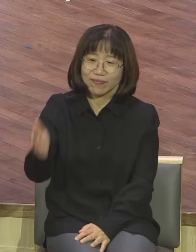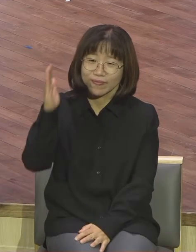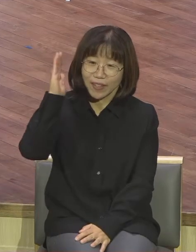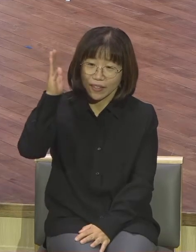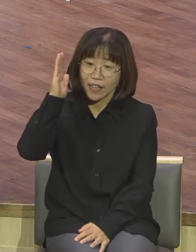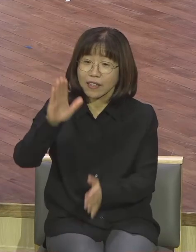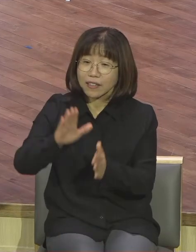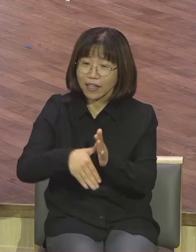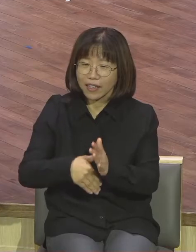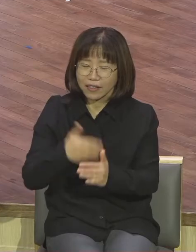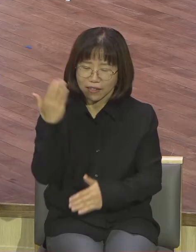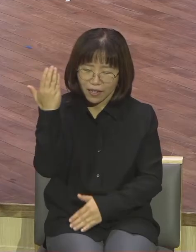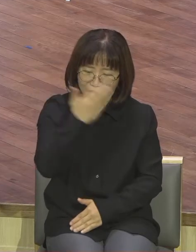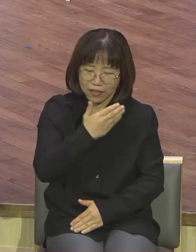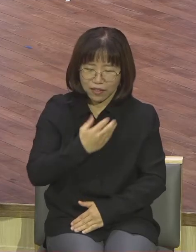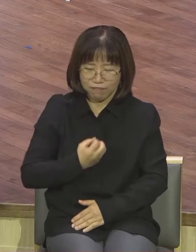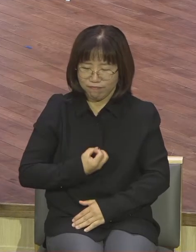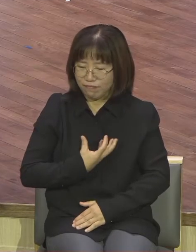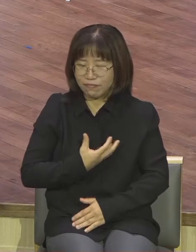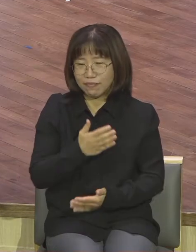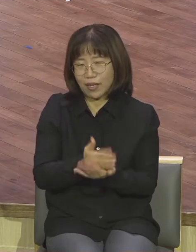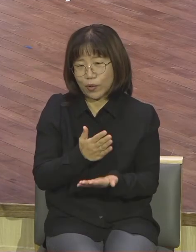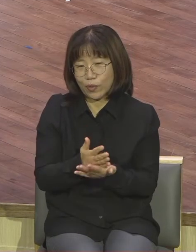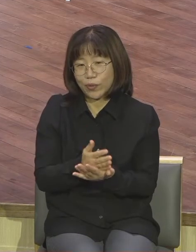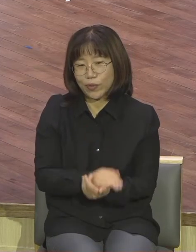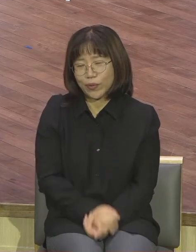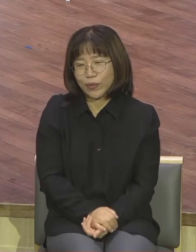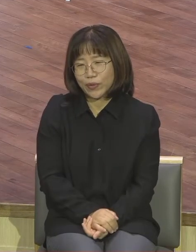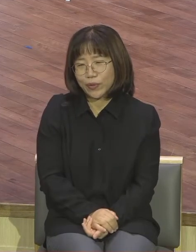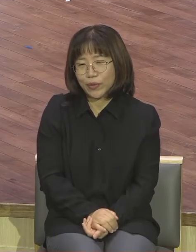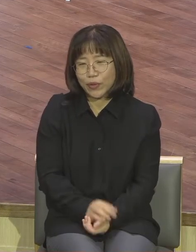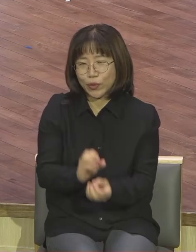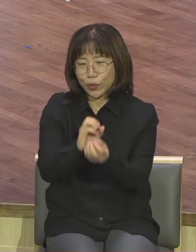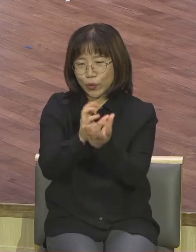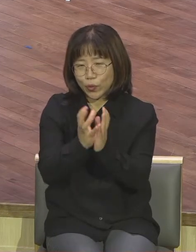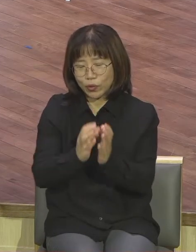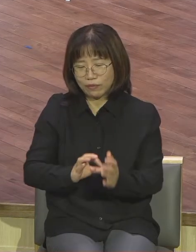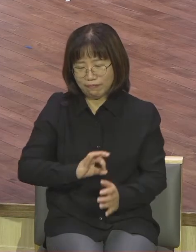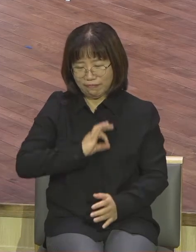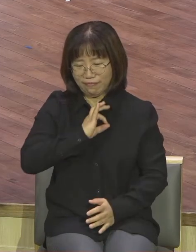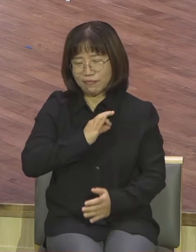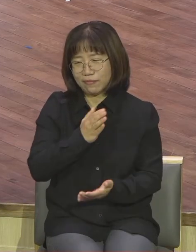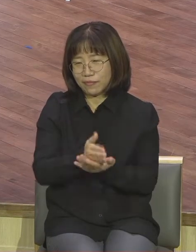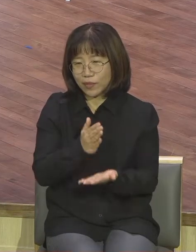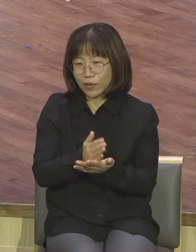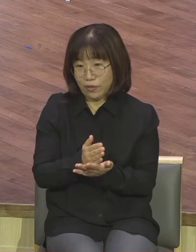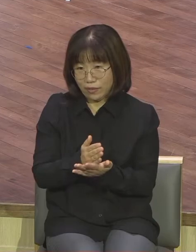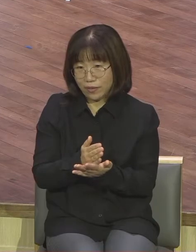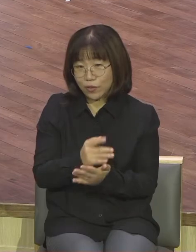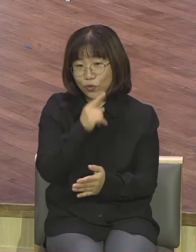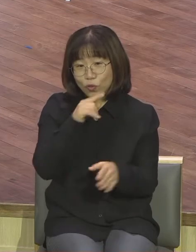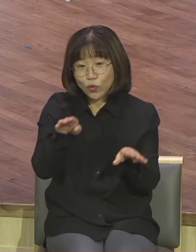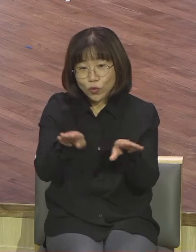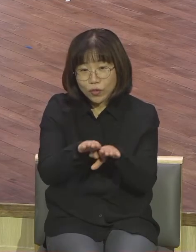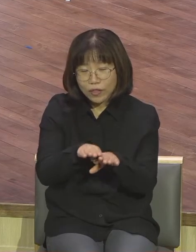색깔도 주일날은 딱 그냥 그냥 곤세인 곤세인 까만 까만 거 딱 그냥 흰 와이사서 딱 그리면